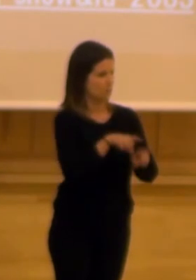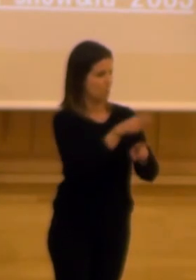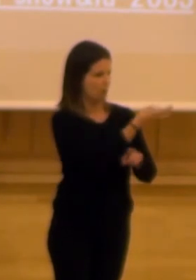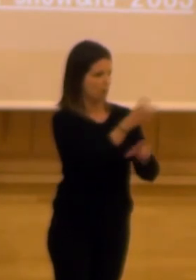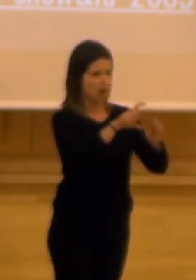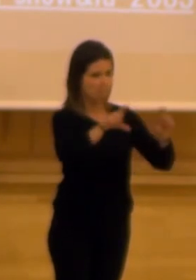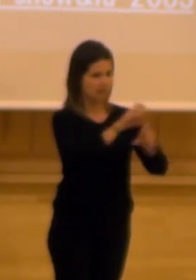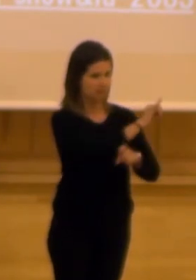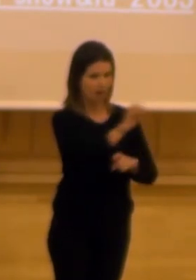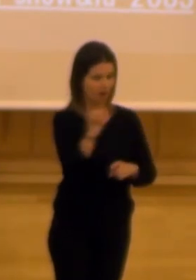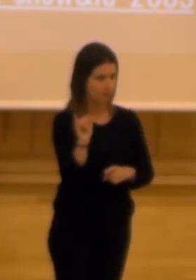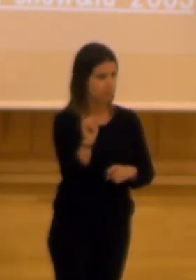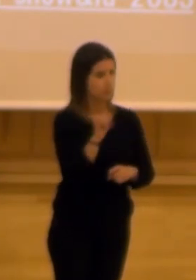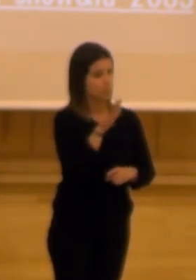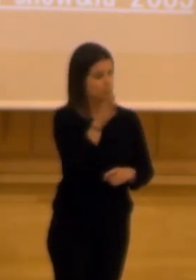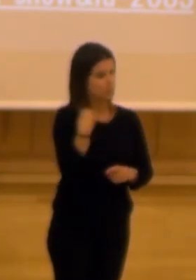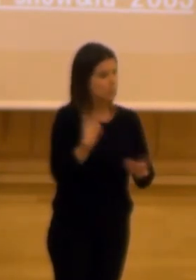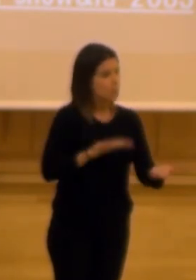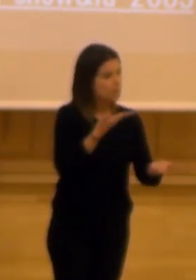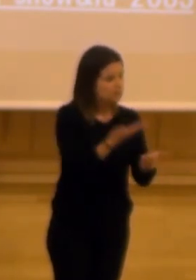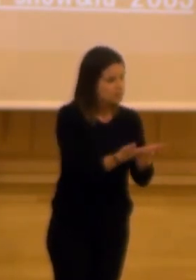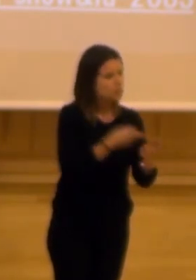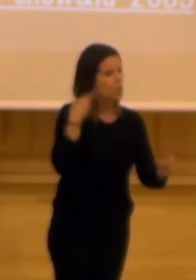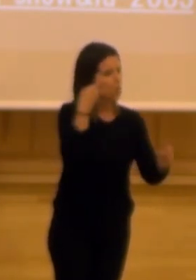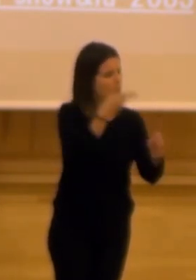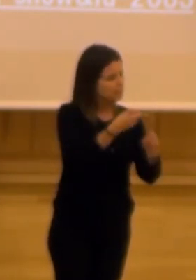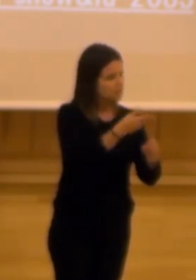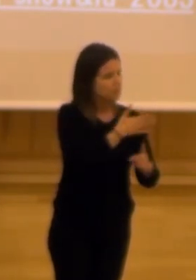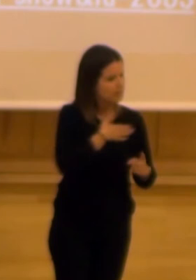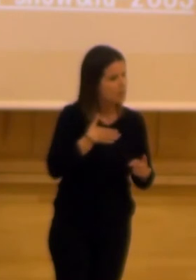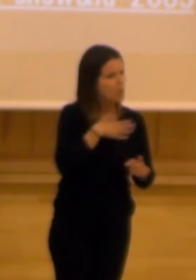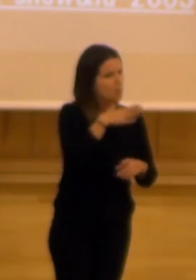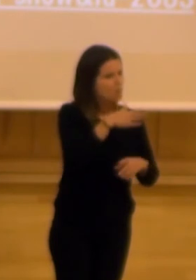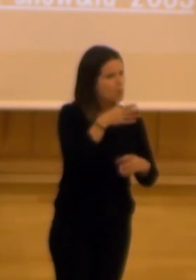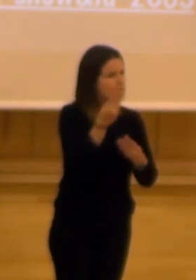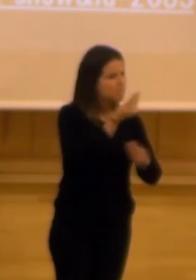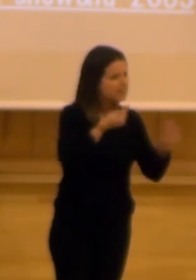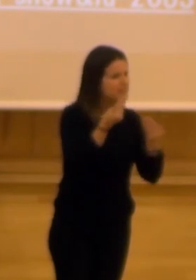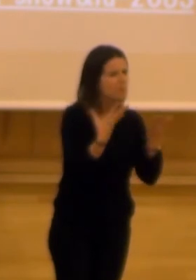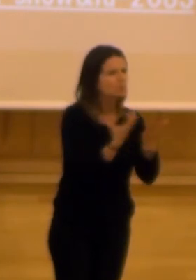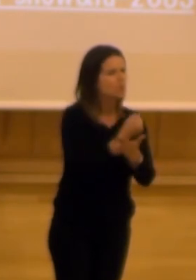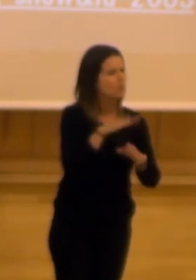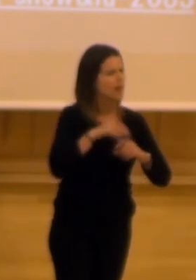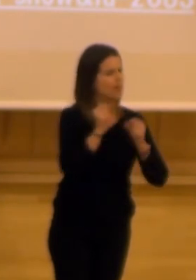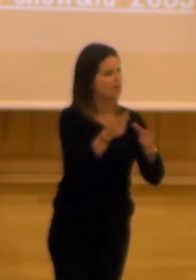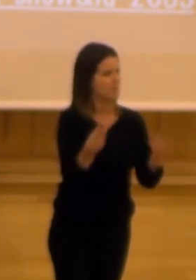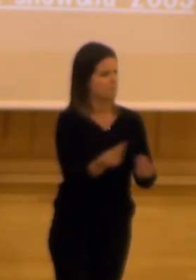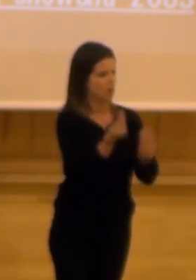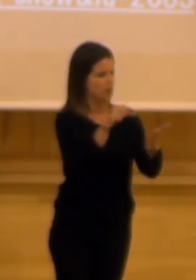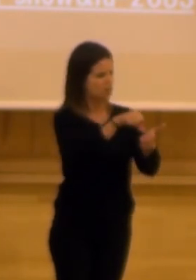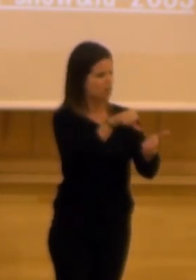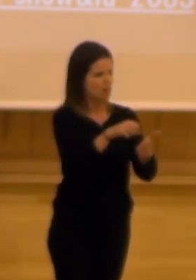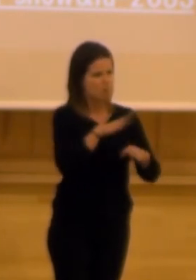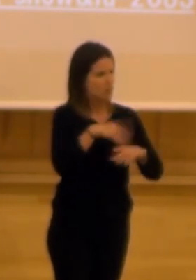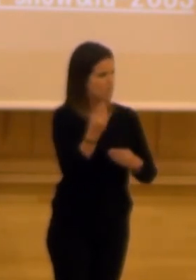empresas que estáis aquí por tanto en ese planteamiento lo que pretendíamos era algo y es por qué no pensamos entre todos en la ciudad por qué